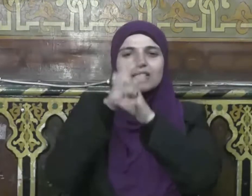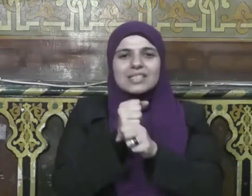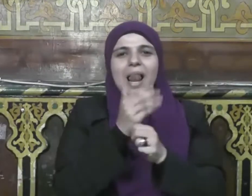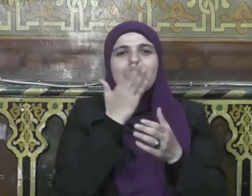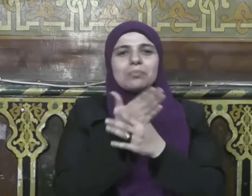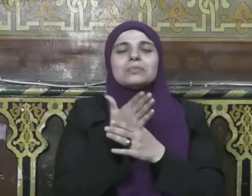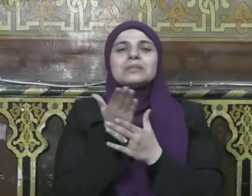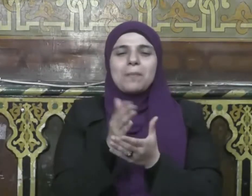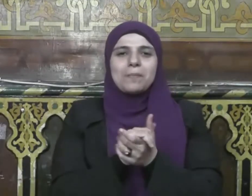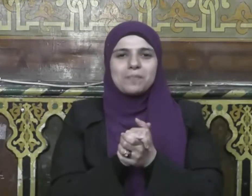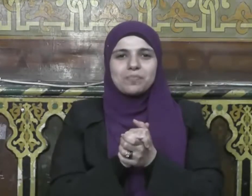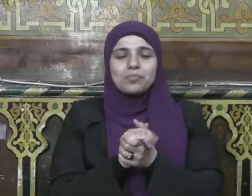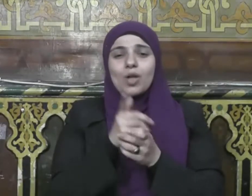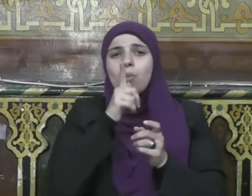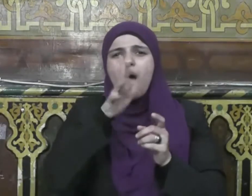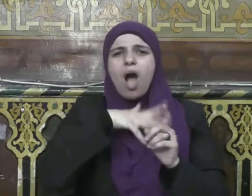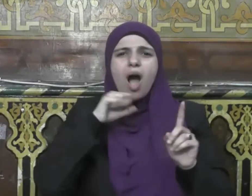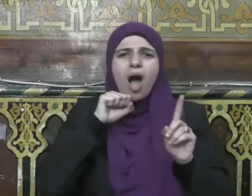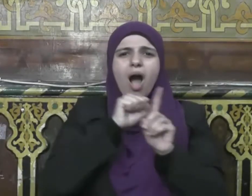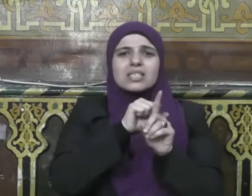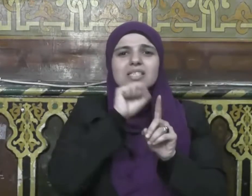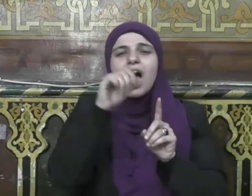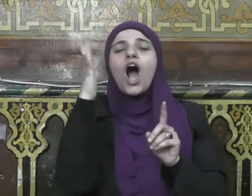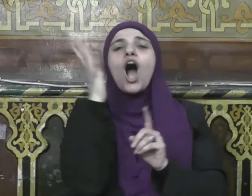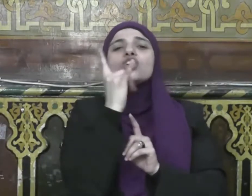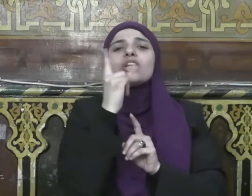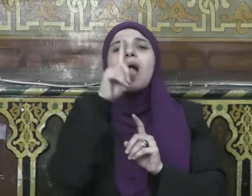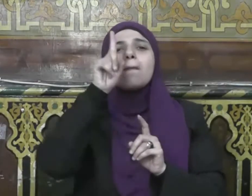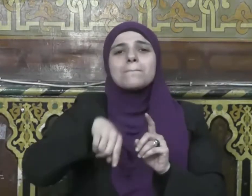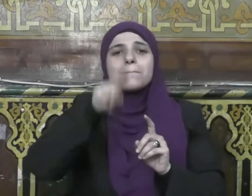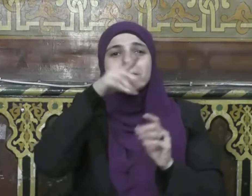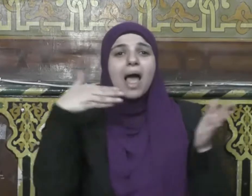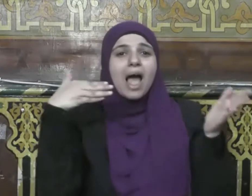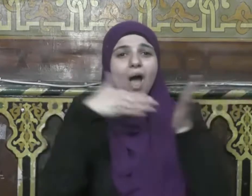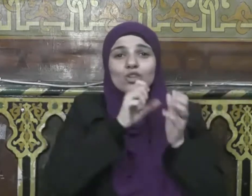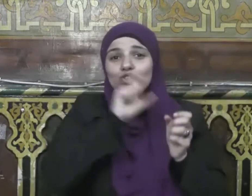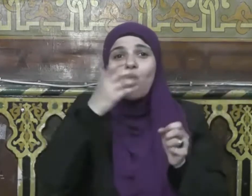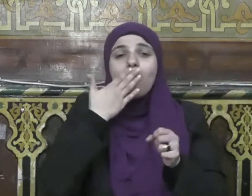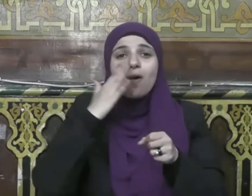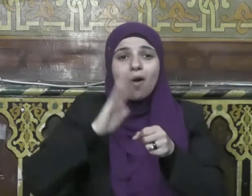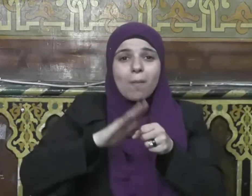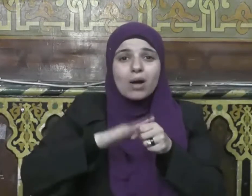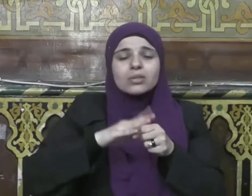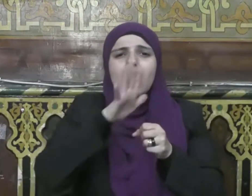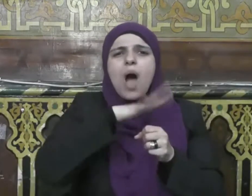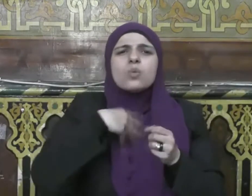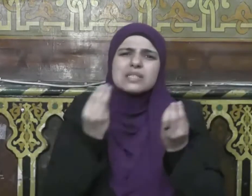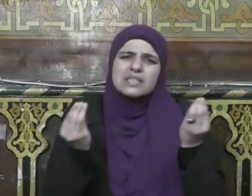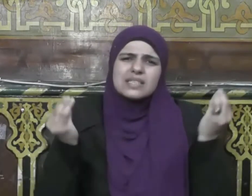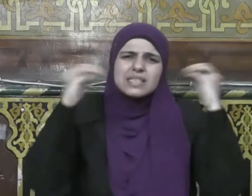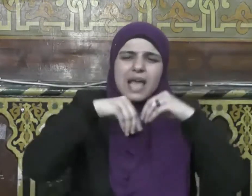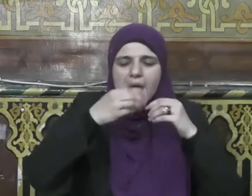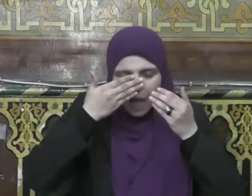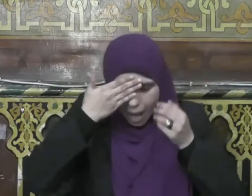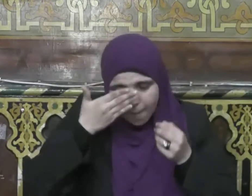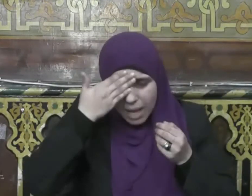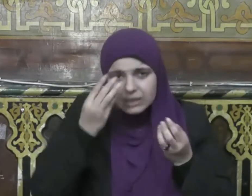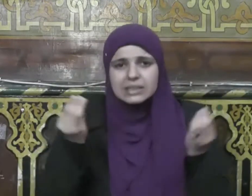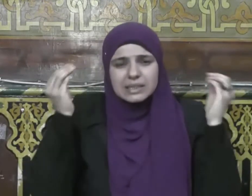رمضان بمزيد من العبادة والطاعة والإقبال على الله عز وجل